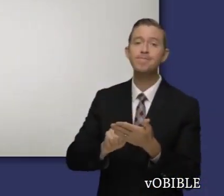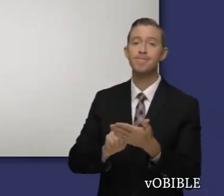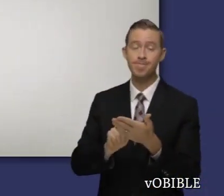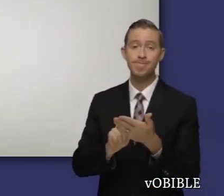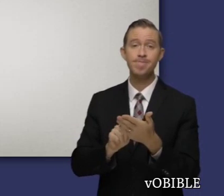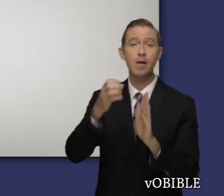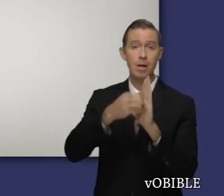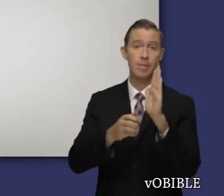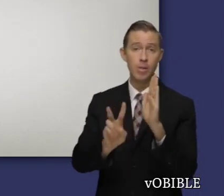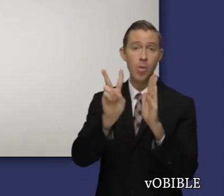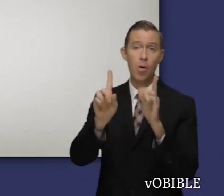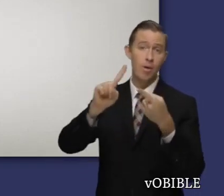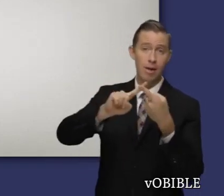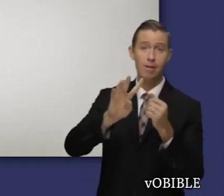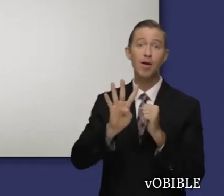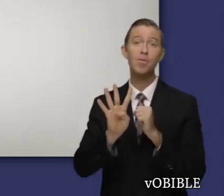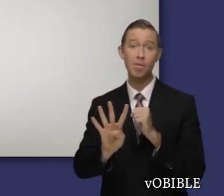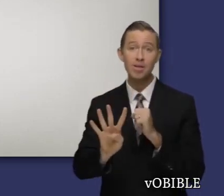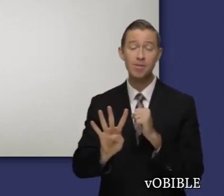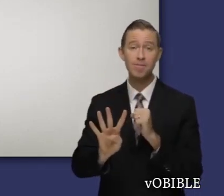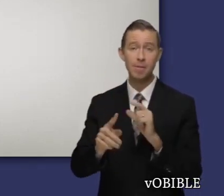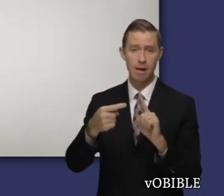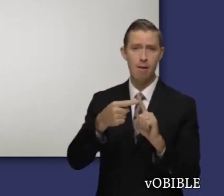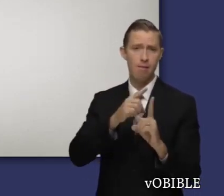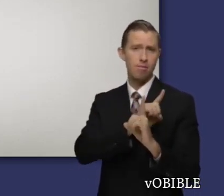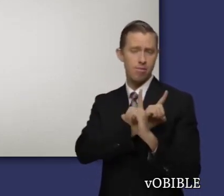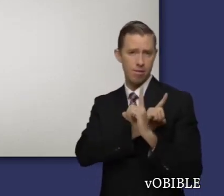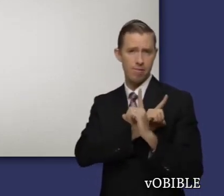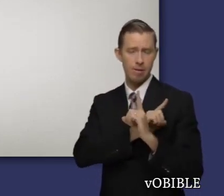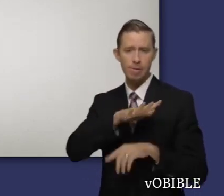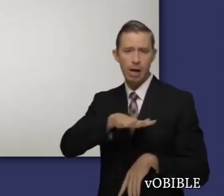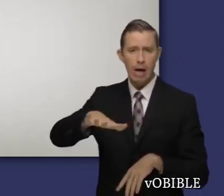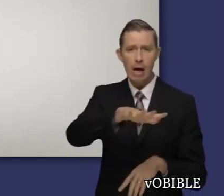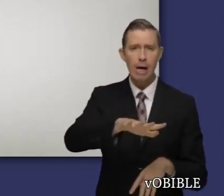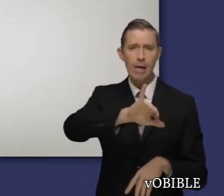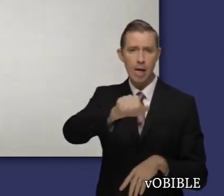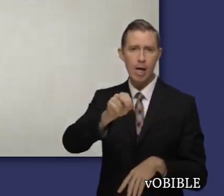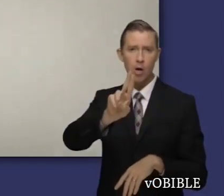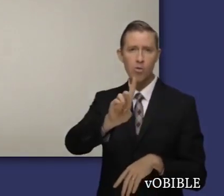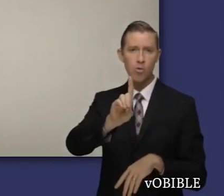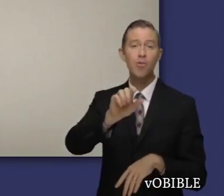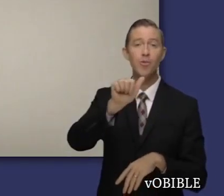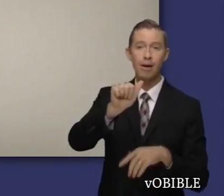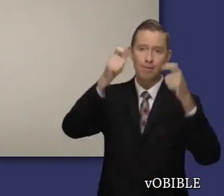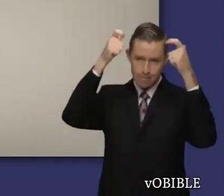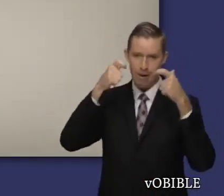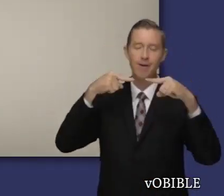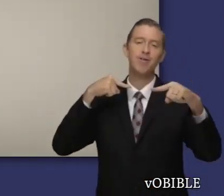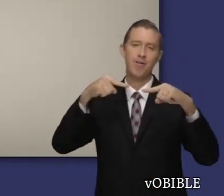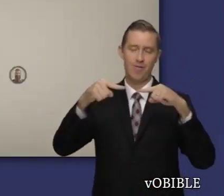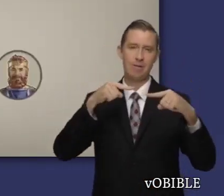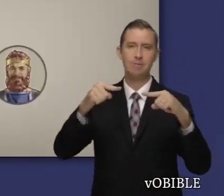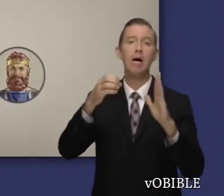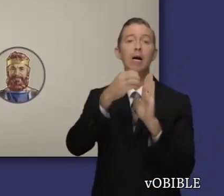El resto del libro se puede dividir en dos secciones principales. Los capítulos 2 a 4 se centran en la época en